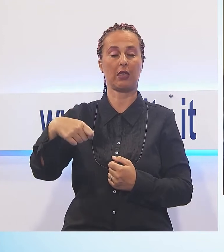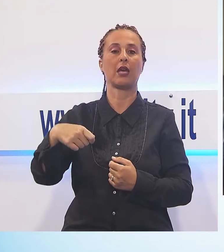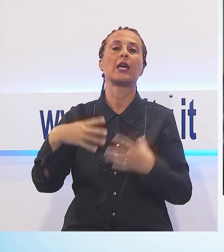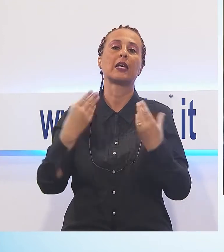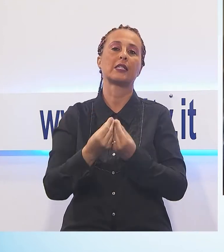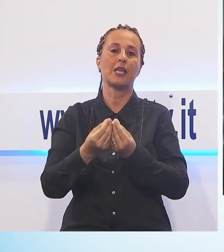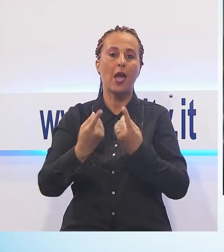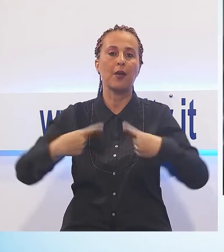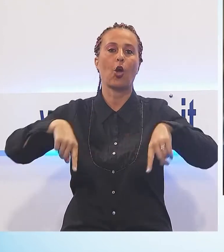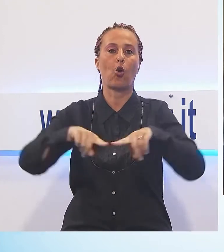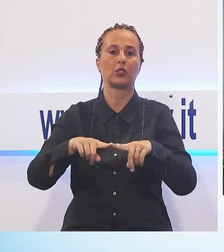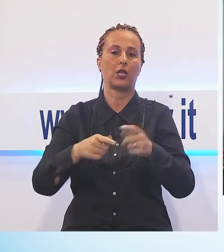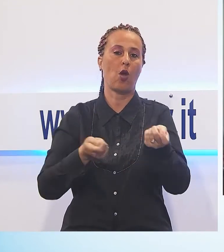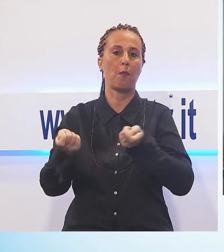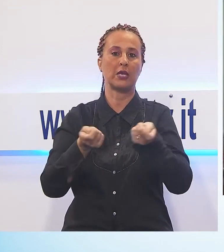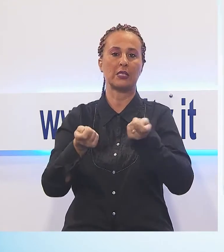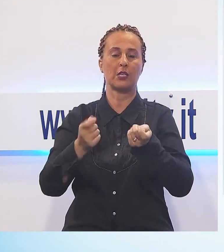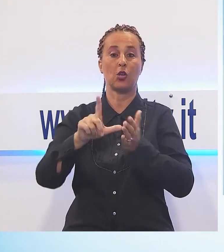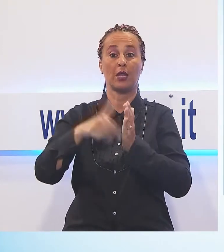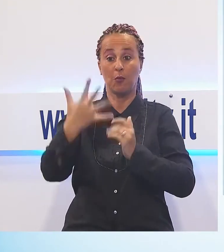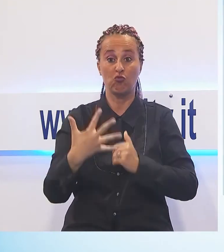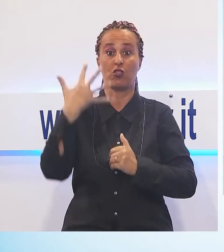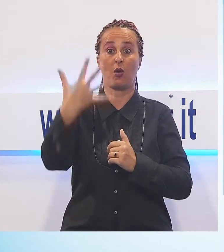in carica per i prossimi 5 anni.